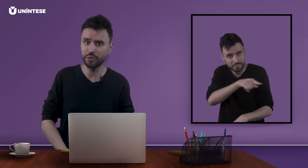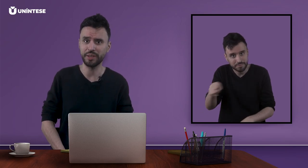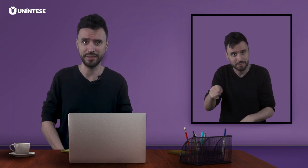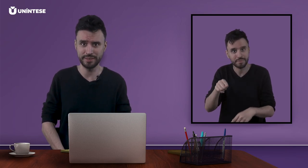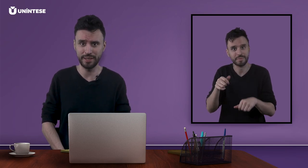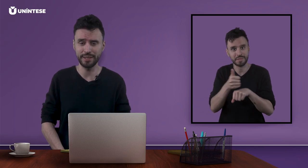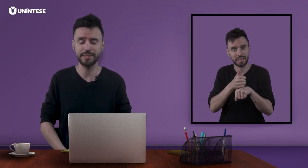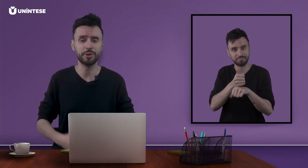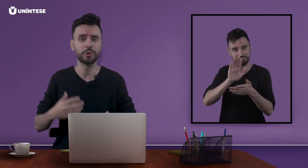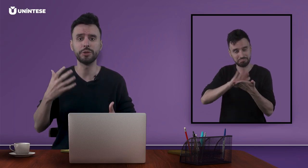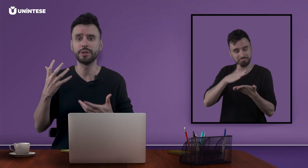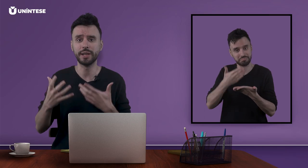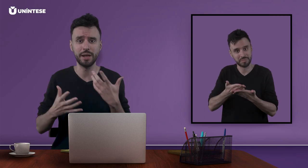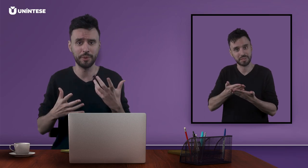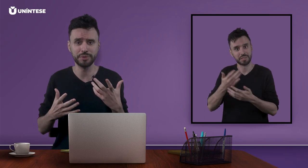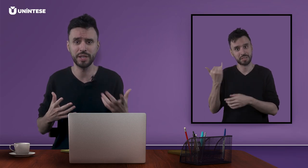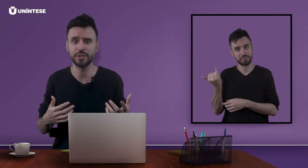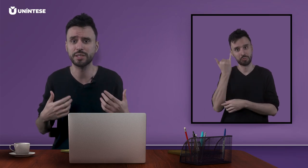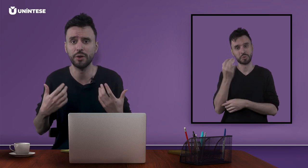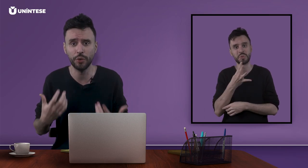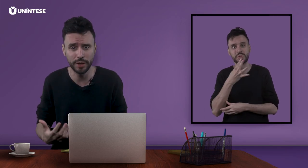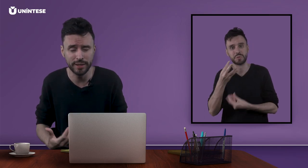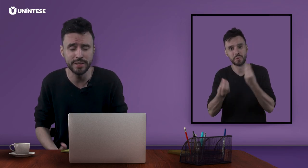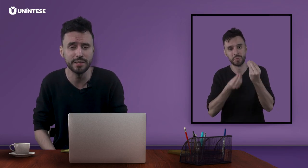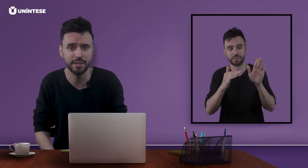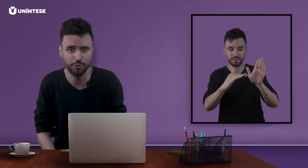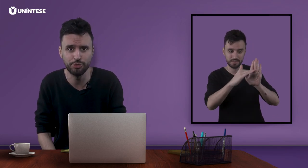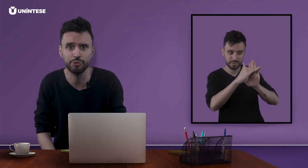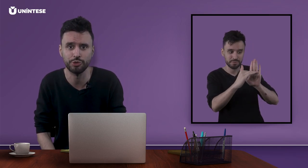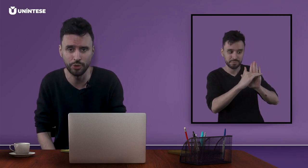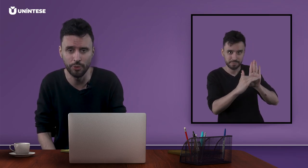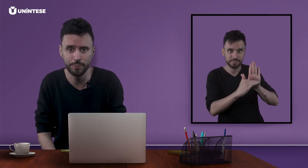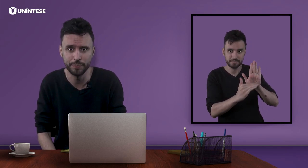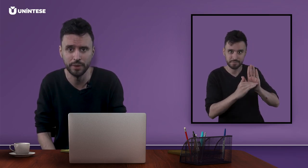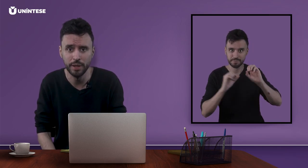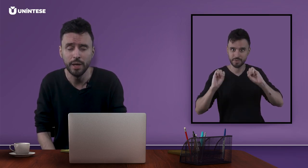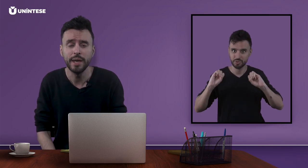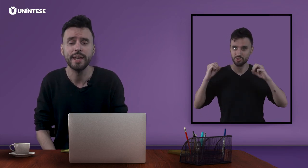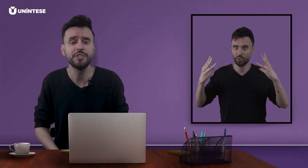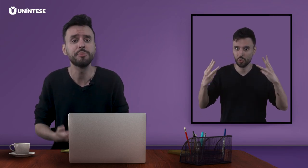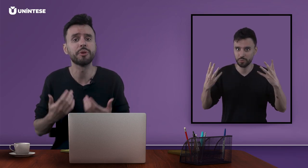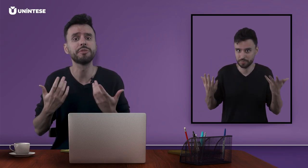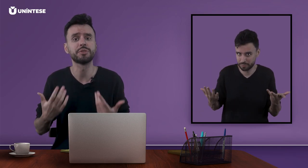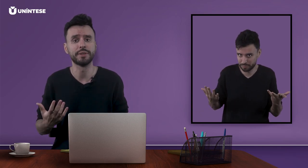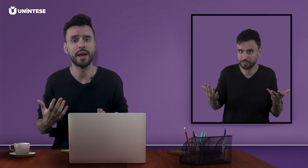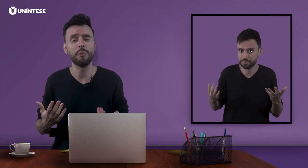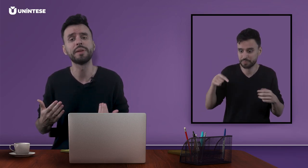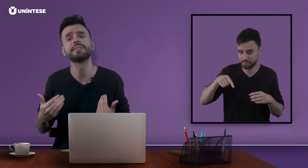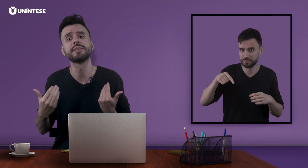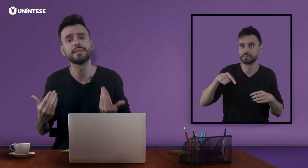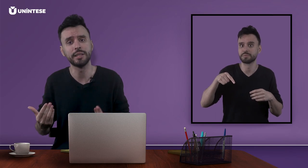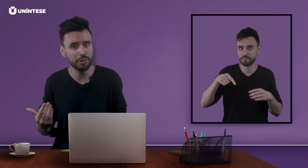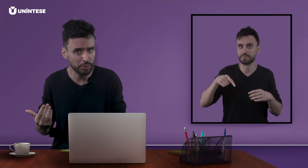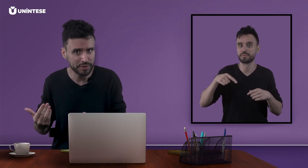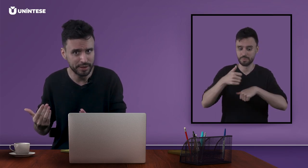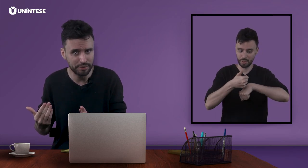conhecer esse cronograma, seja, essa organização de um show? Este profissional precisa, inclusive,